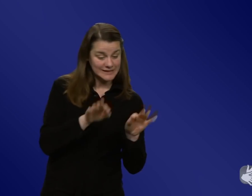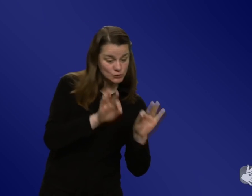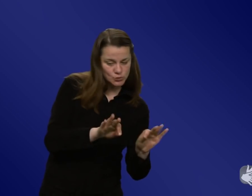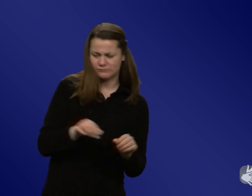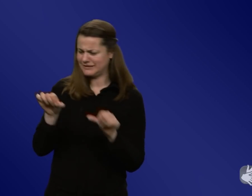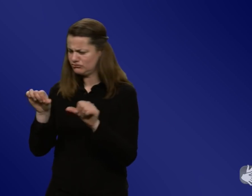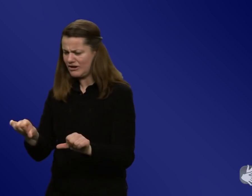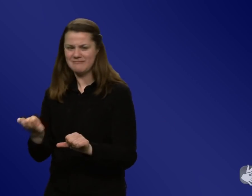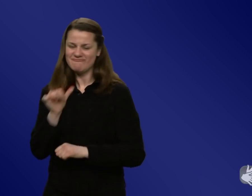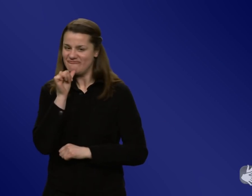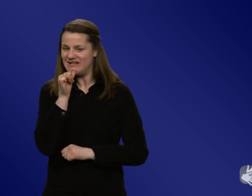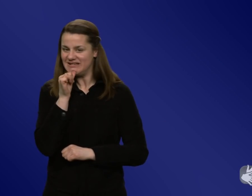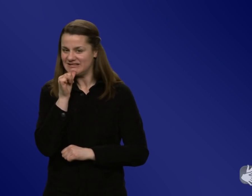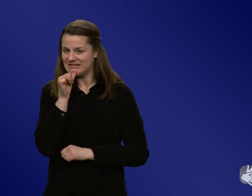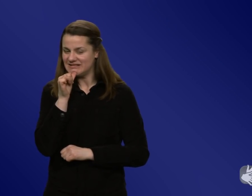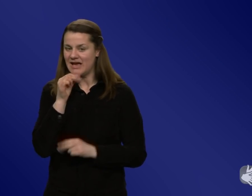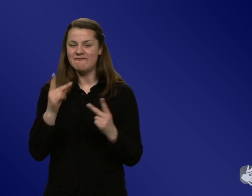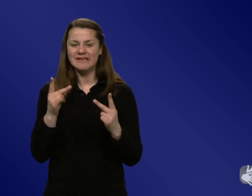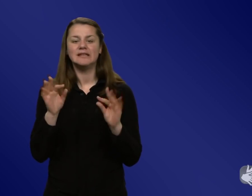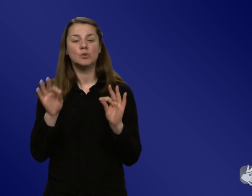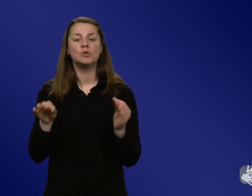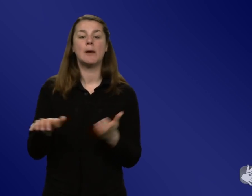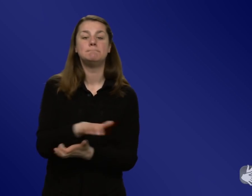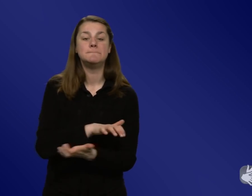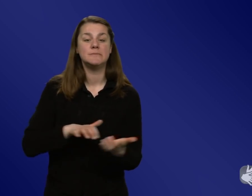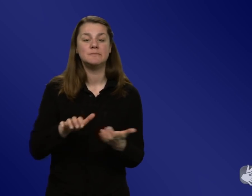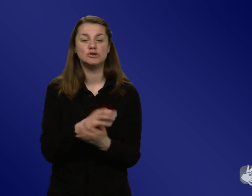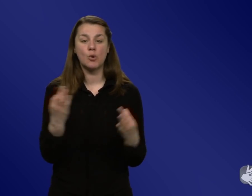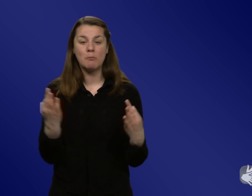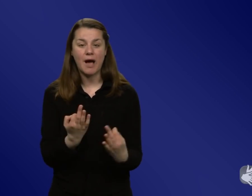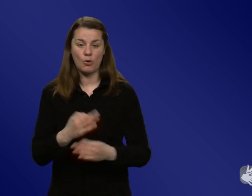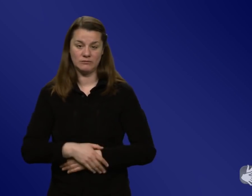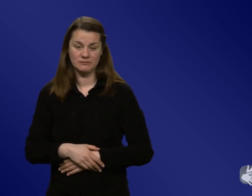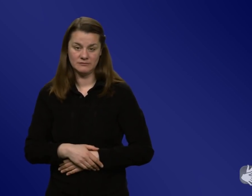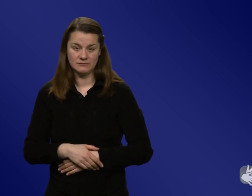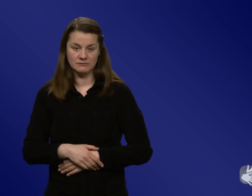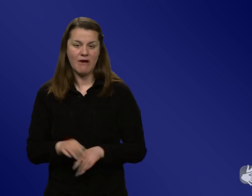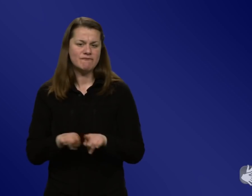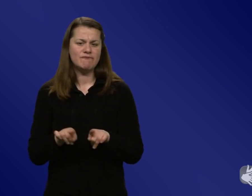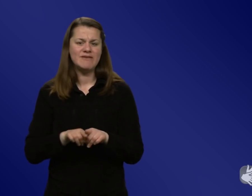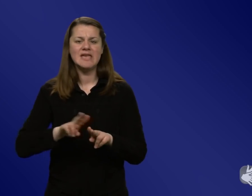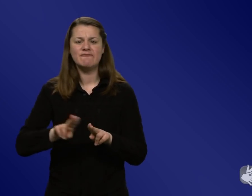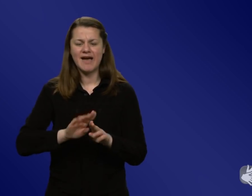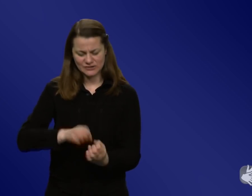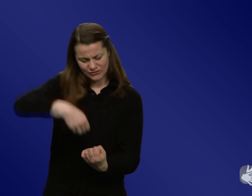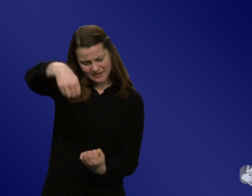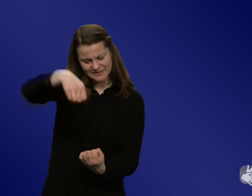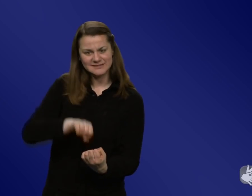glaube, es ist immer wichtig, auch so einen Policy-Mix zu haben und einfach unterschiedliche Dinge machen zu können, so eine Toolbox. Aber ein, ja auch so ein bisschen ethisch